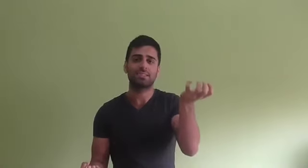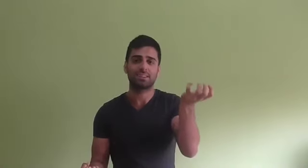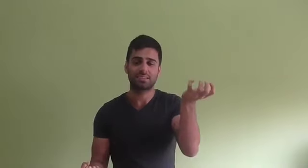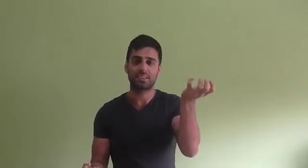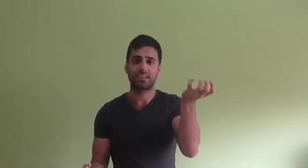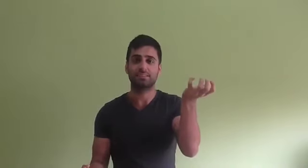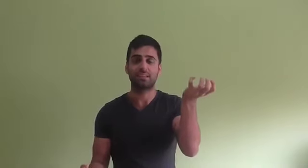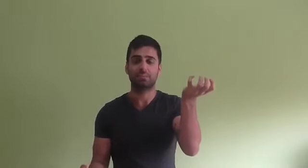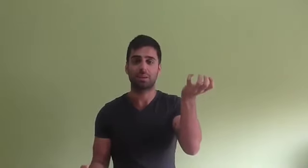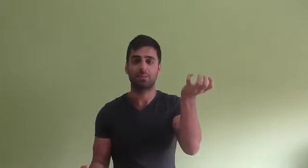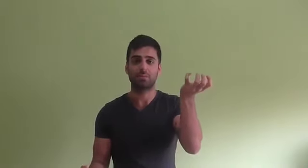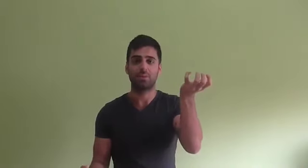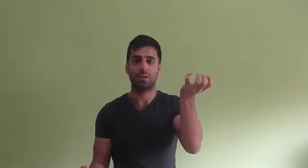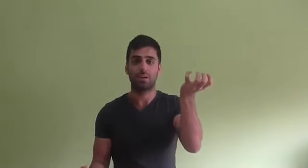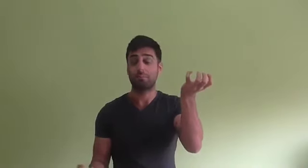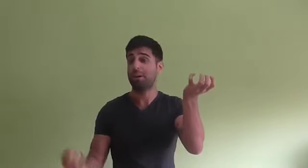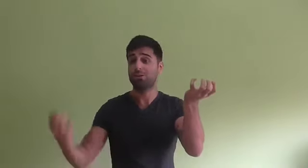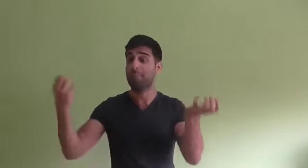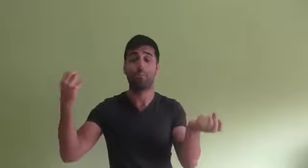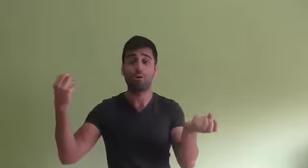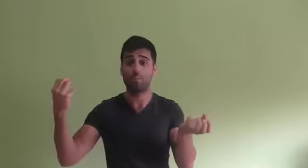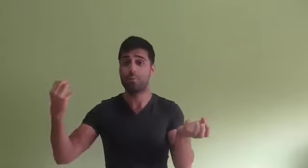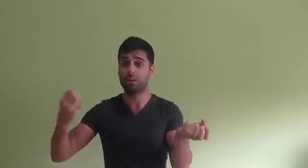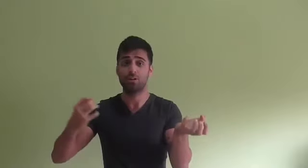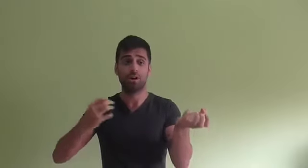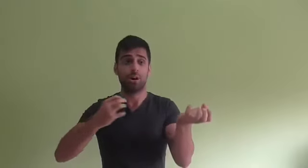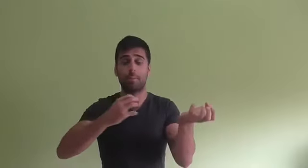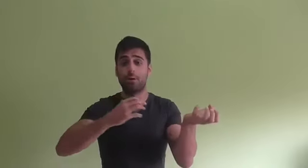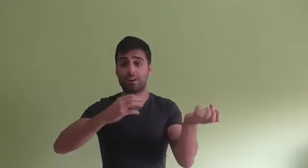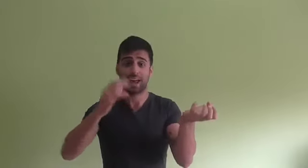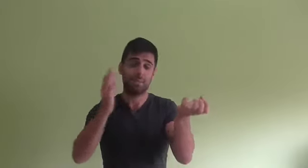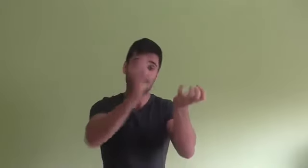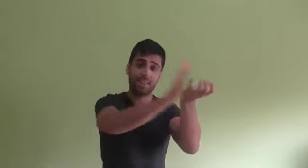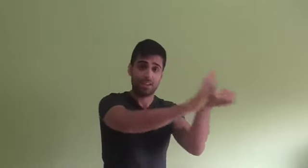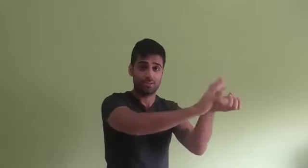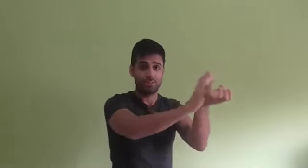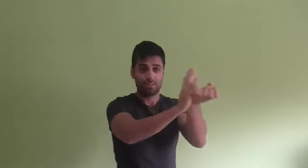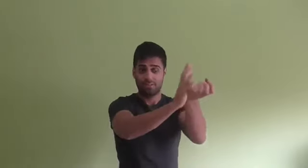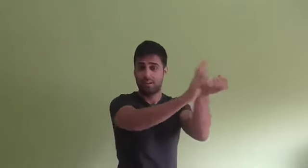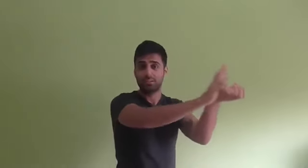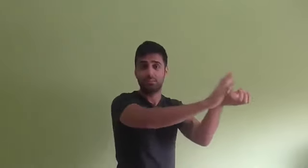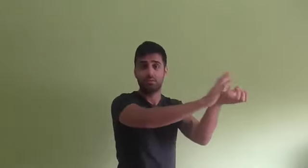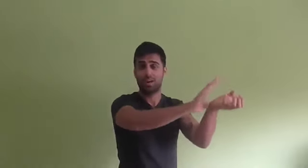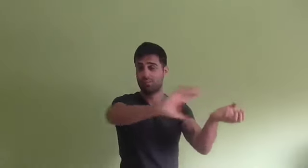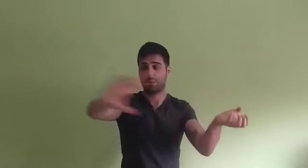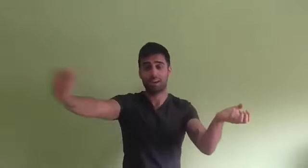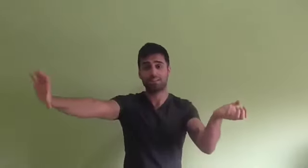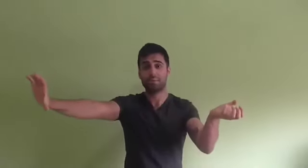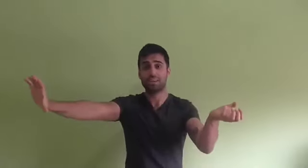esas necesidades del espíritu. Pero tampoco puedo volcarme de lleno, ¿sabes? Por un lado, también está